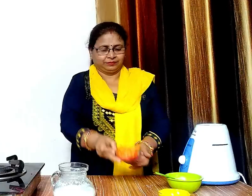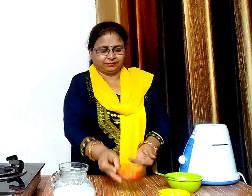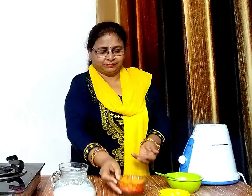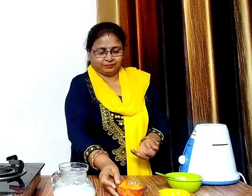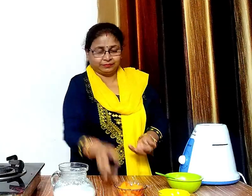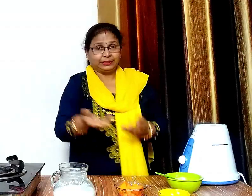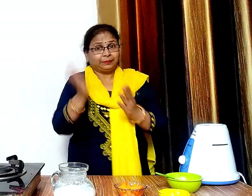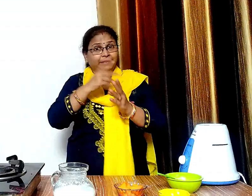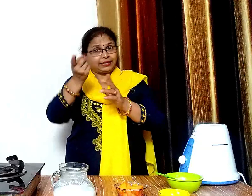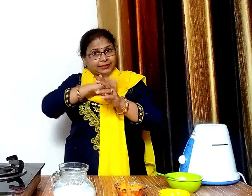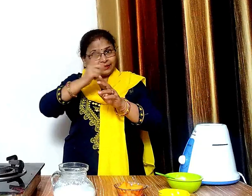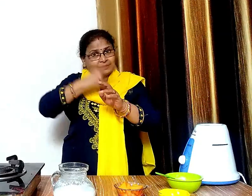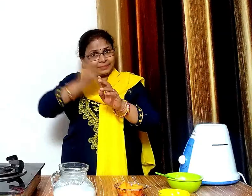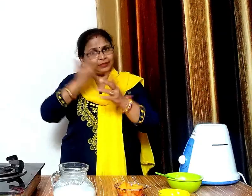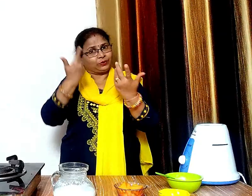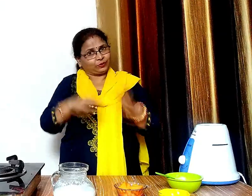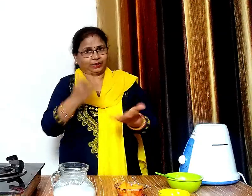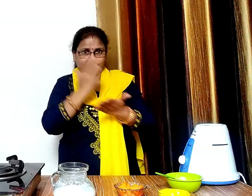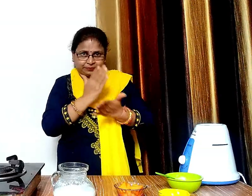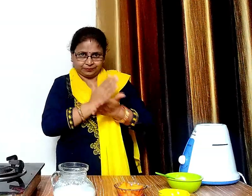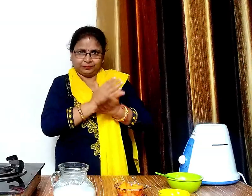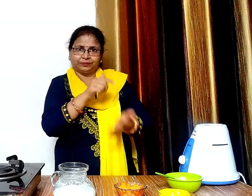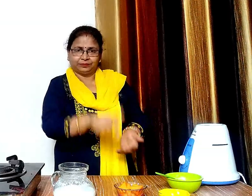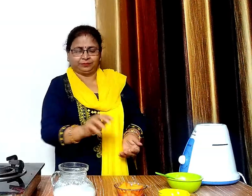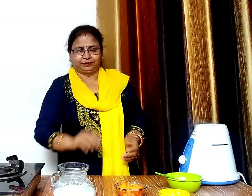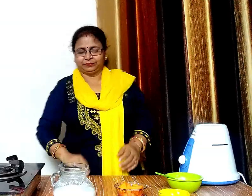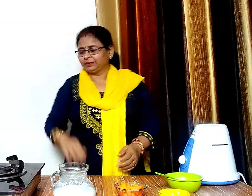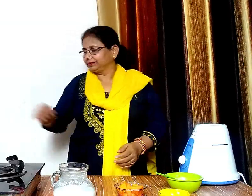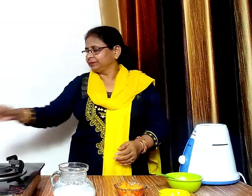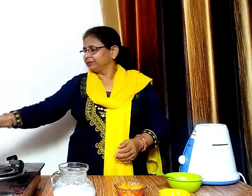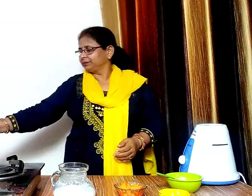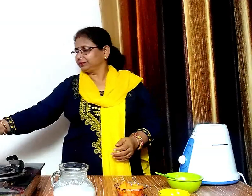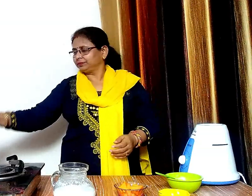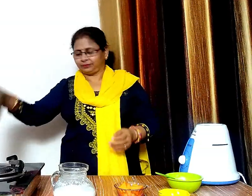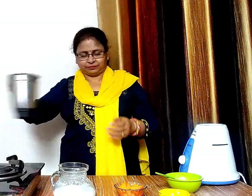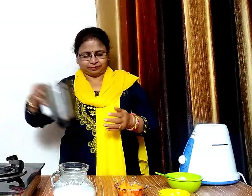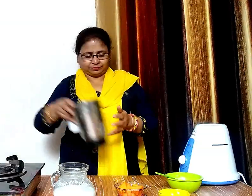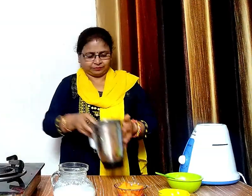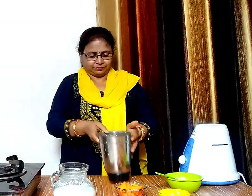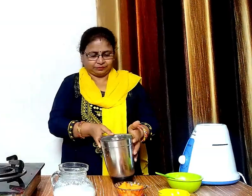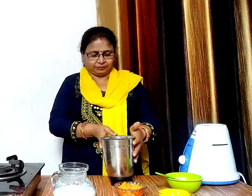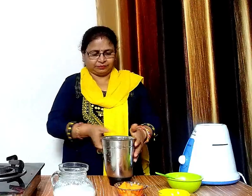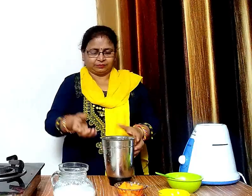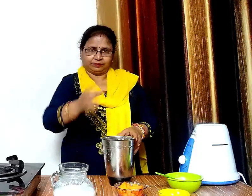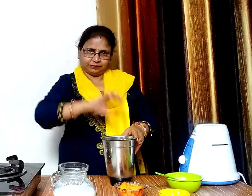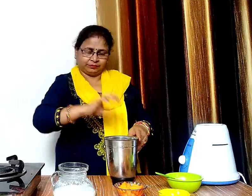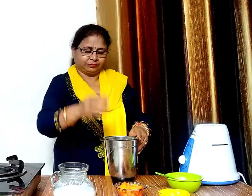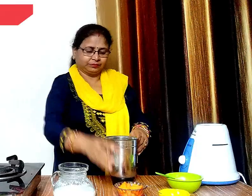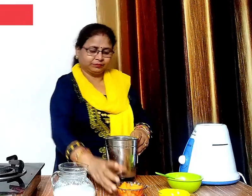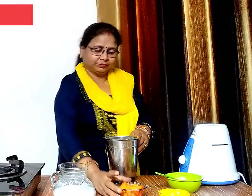पपाया शीक बनाने के लिए हमने पहले ही पपीता को छील कर और काट कर रख लिया था अब हम एक मिक्सी जार लेंगे और उसमें